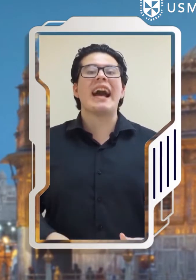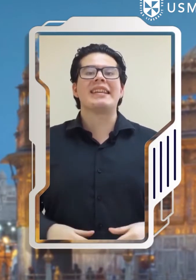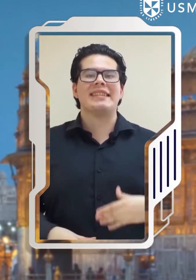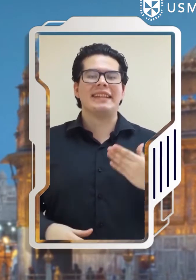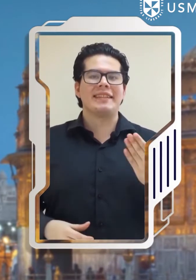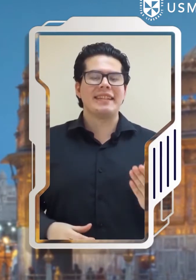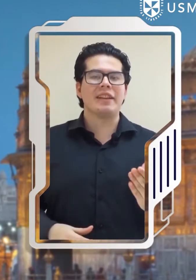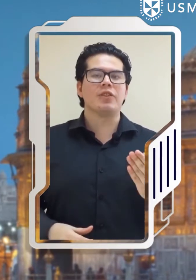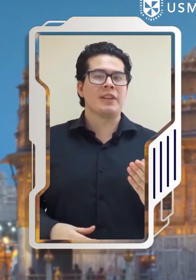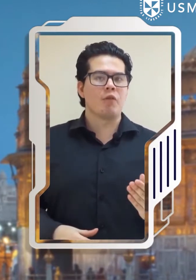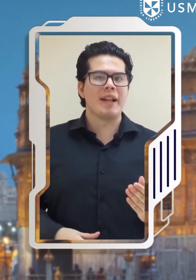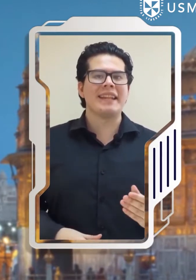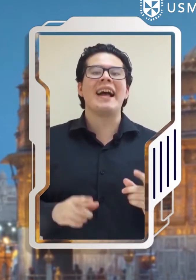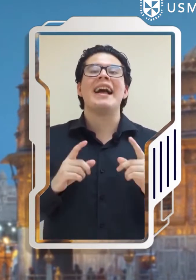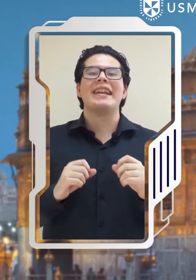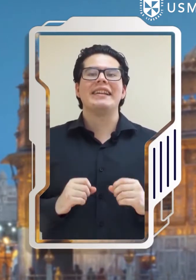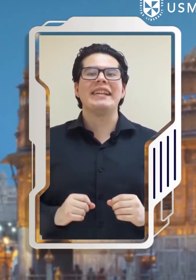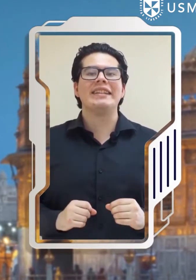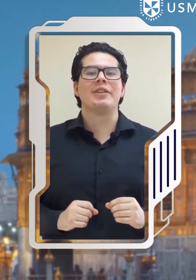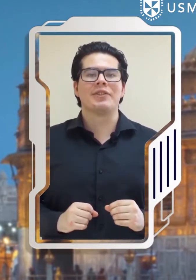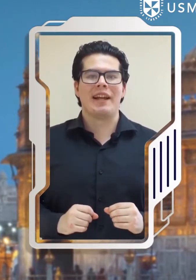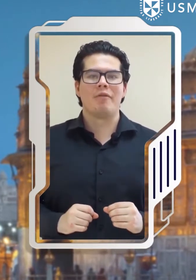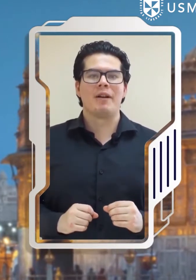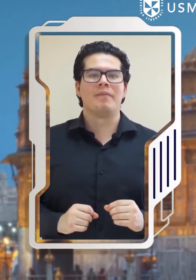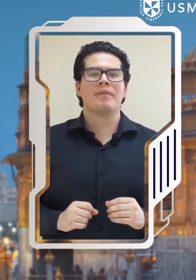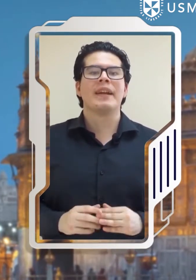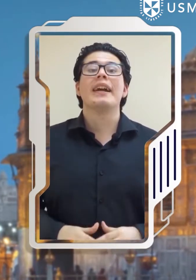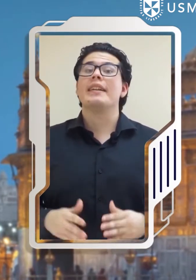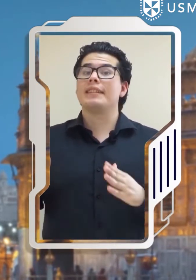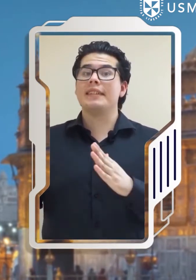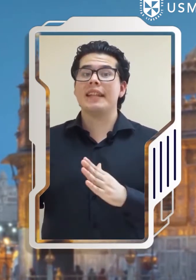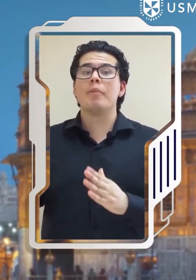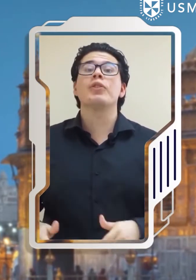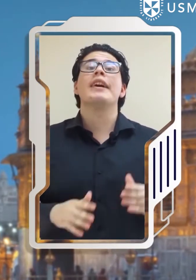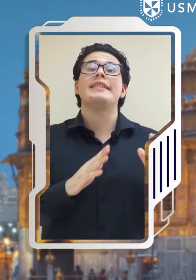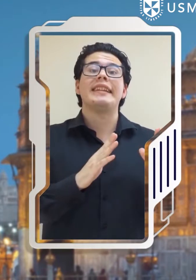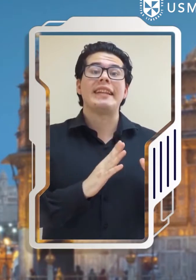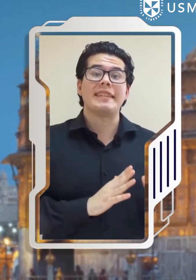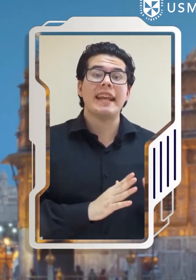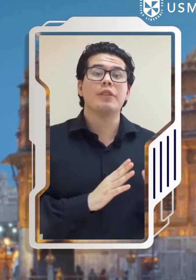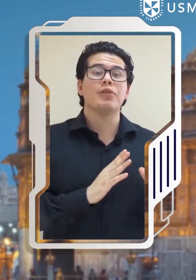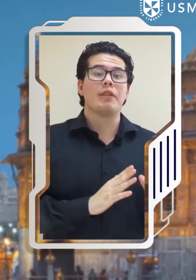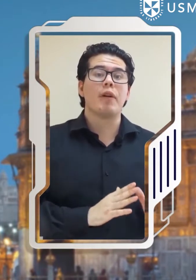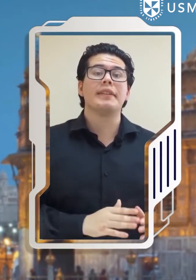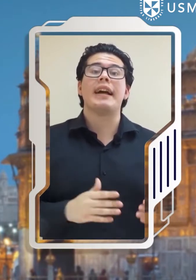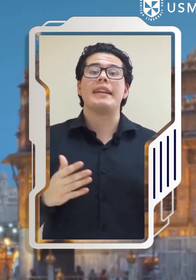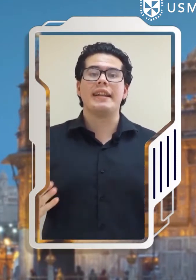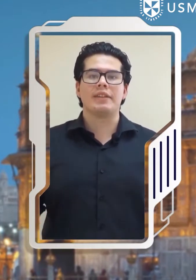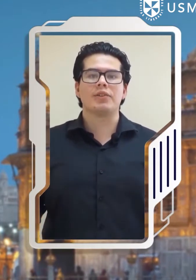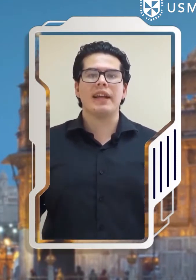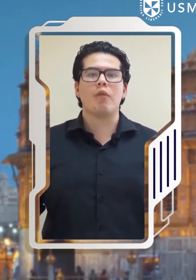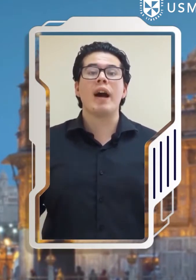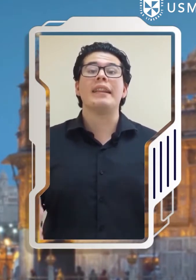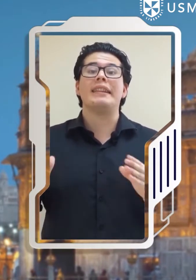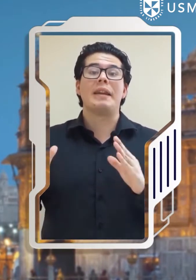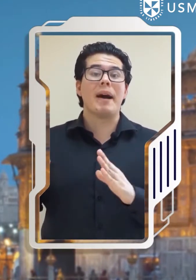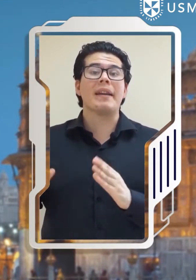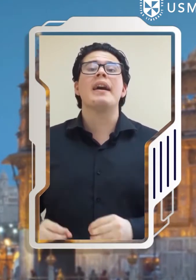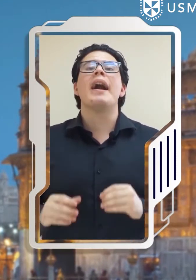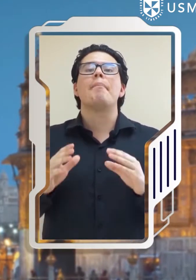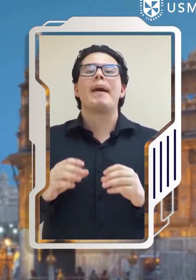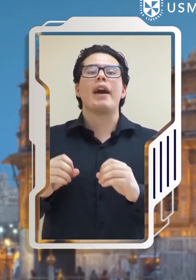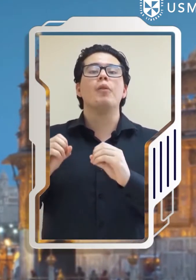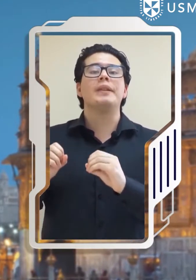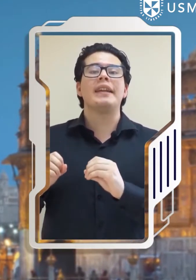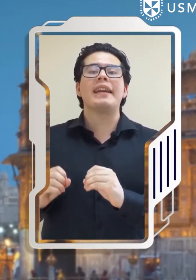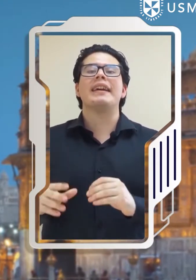es igual a 750 litros de agua Necesitamos 750 litros de agua de